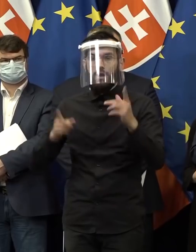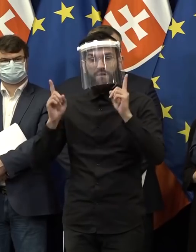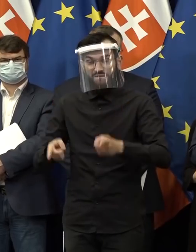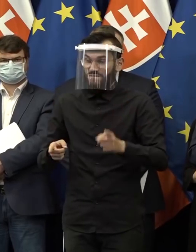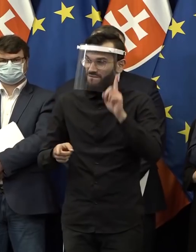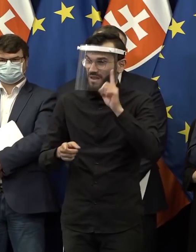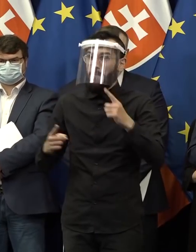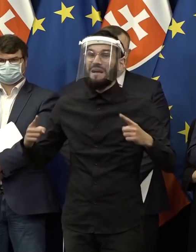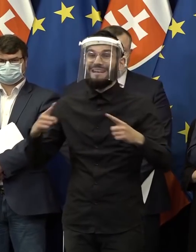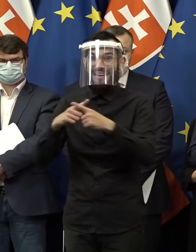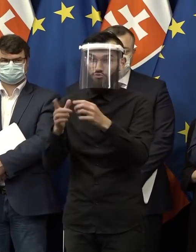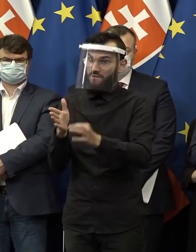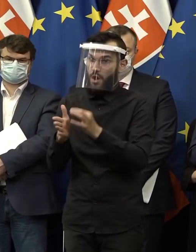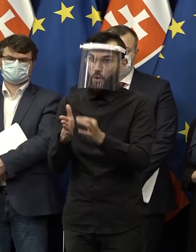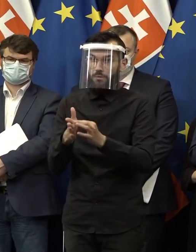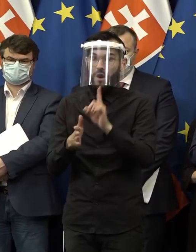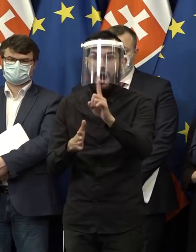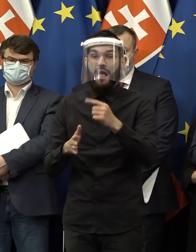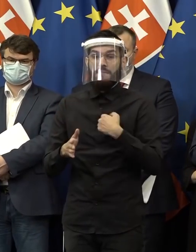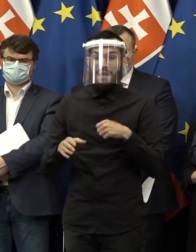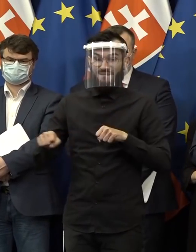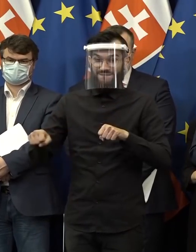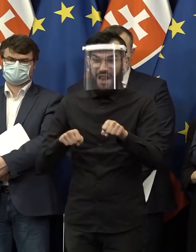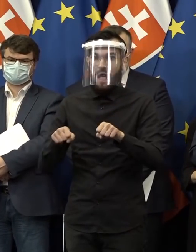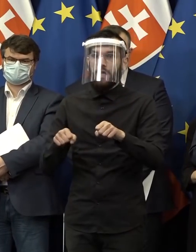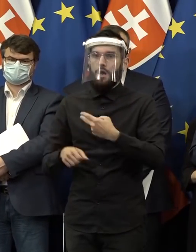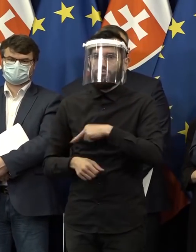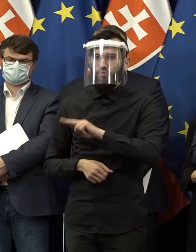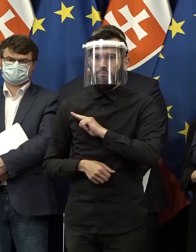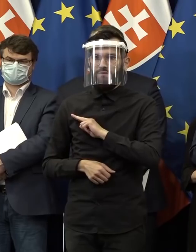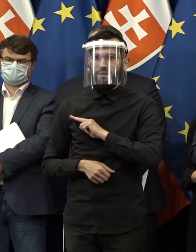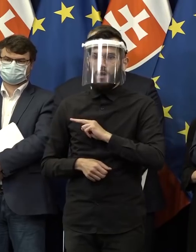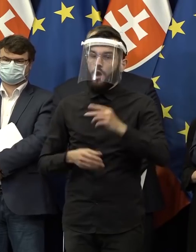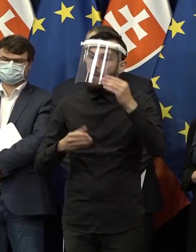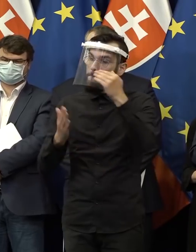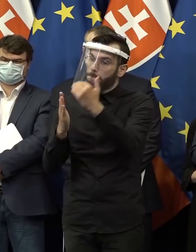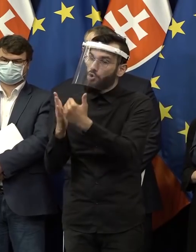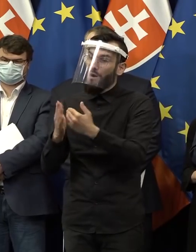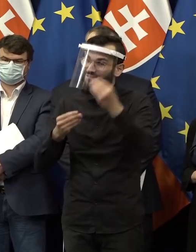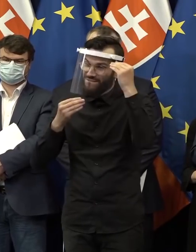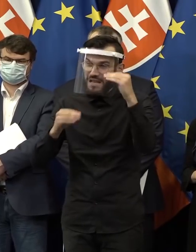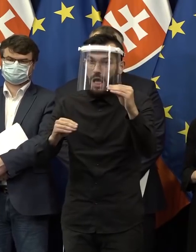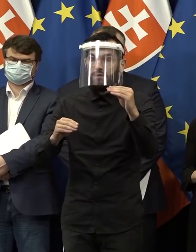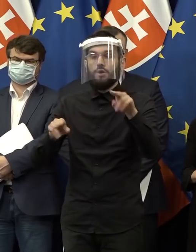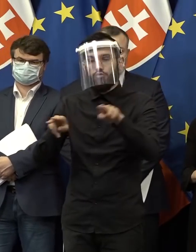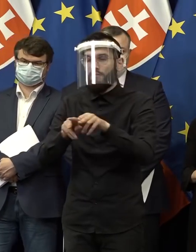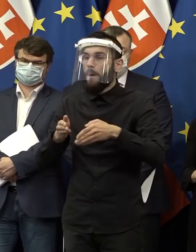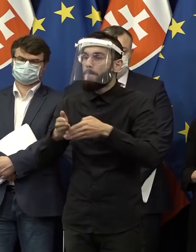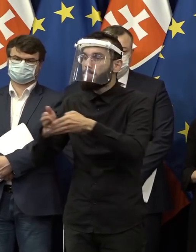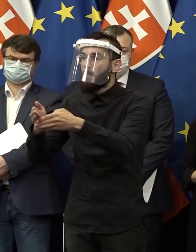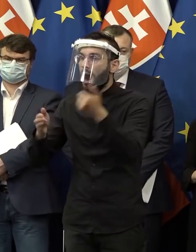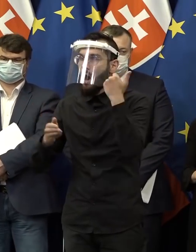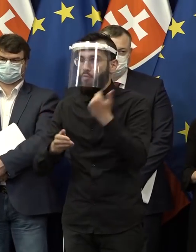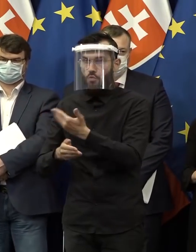v krízovom období. A táto vláda bola zodpovedná, že to zvládla aj programové vyhlásenie vlády, aj pomoc obyčajným ľuďom.